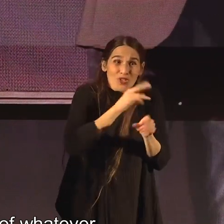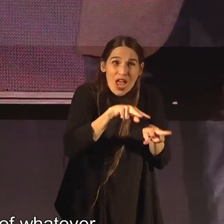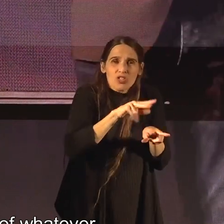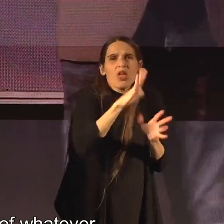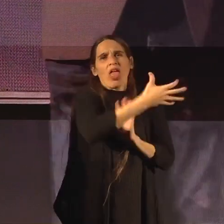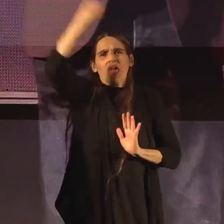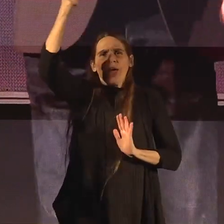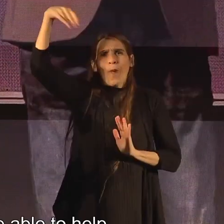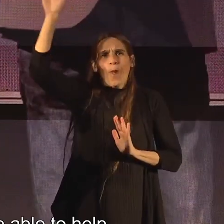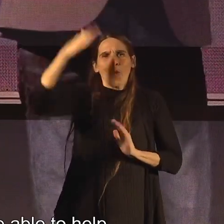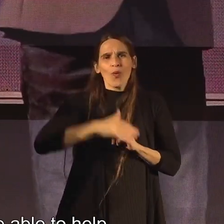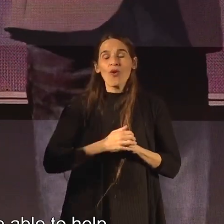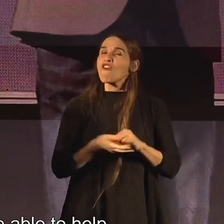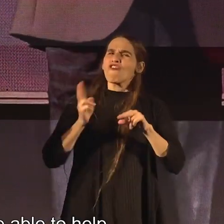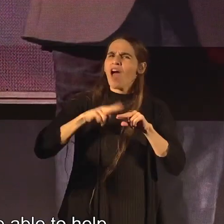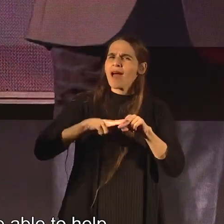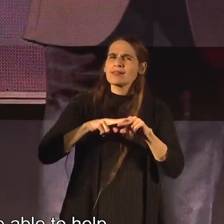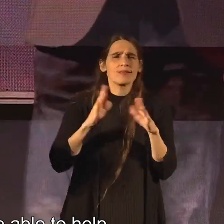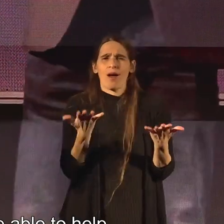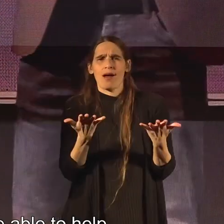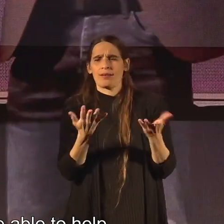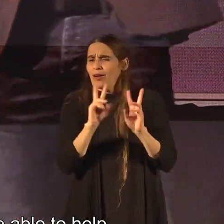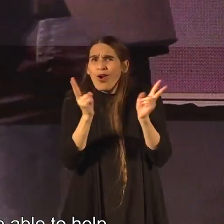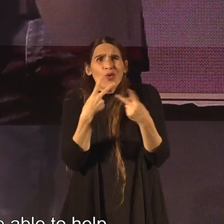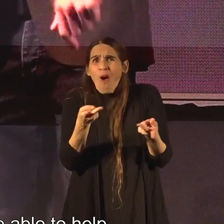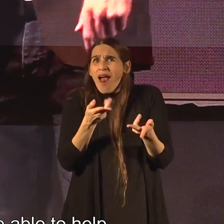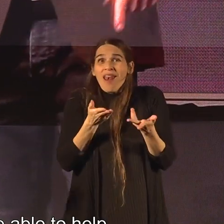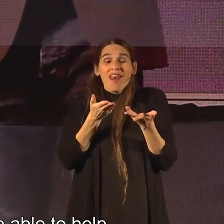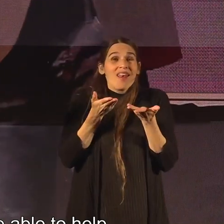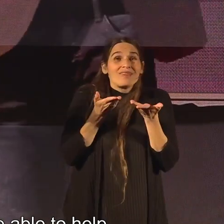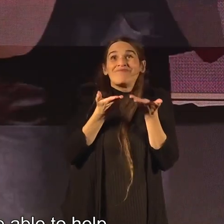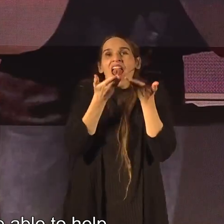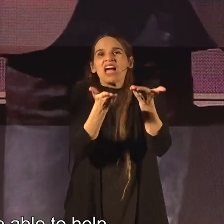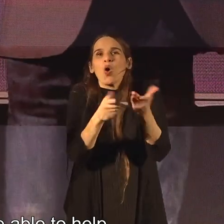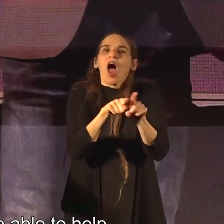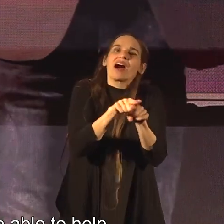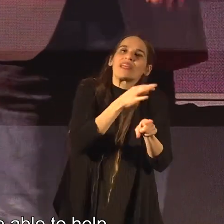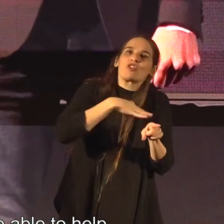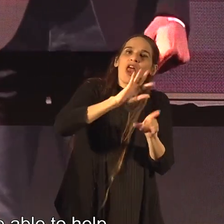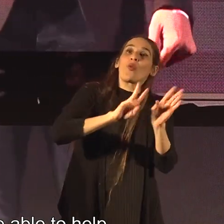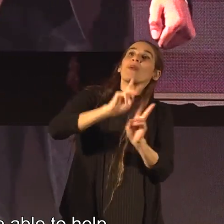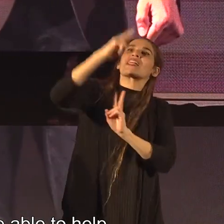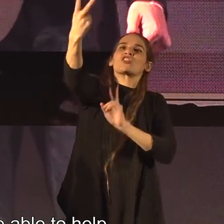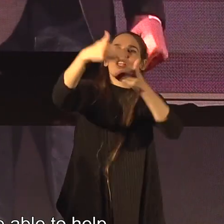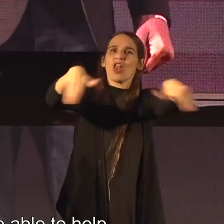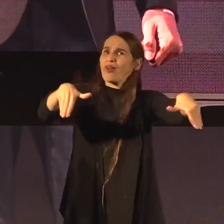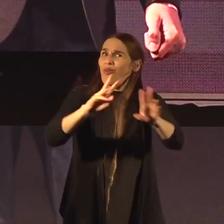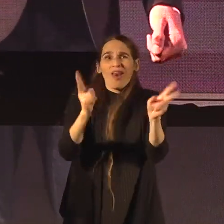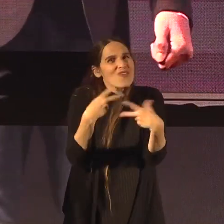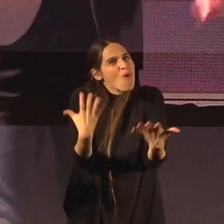יש לנו ואז לא נוכל אפילו גם לעזור לאחינו בצד השני של הגבול